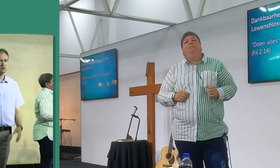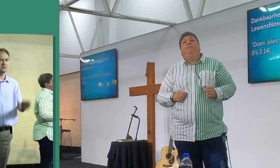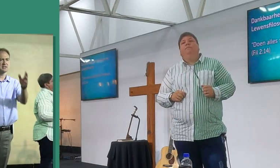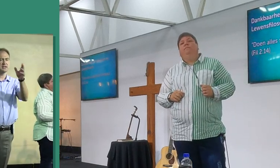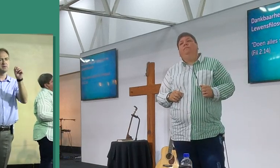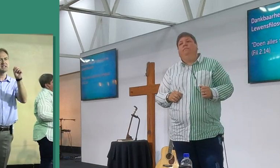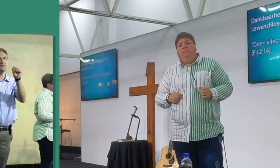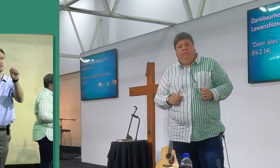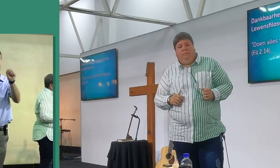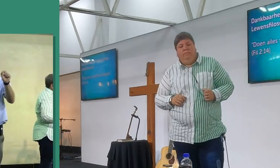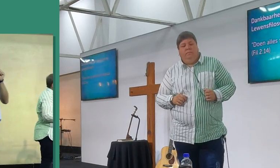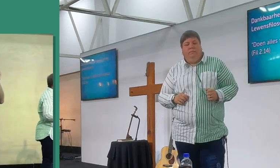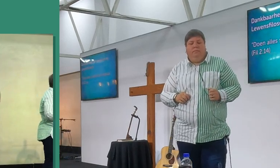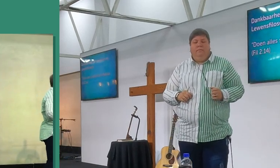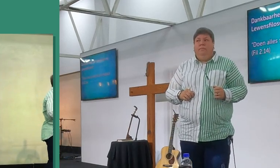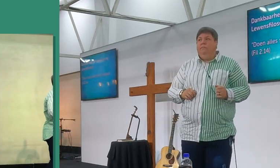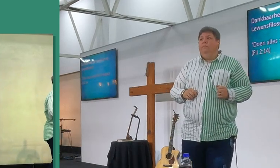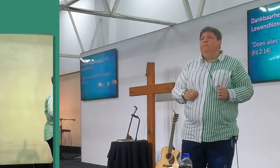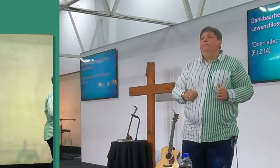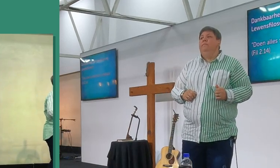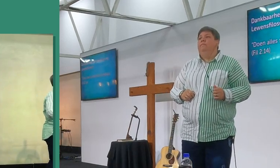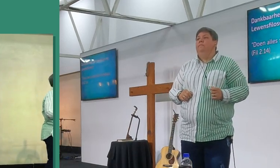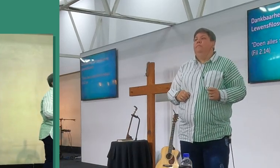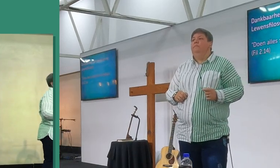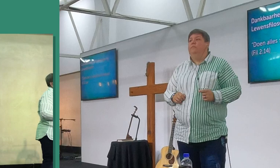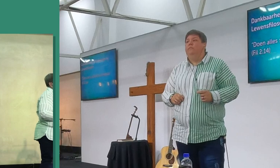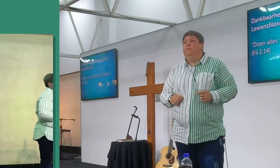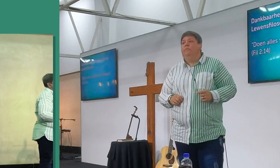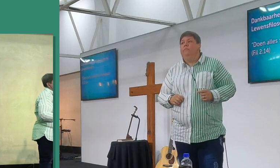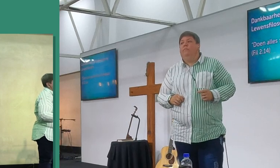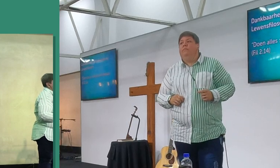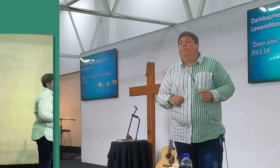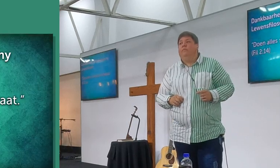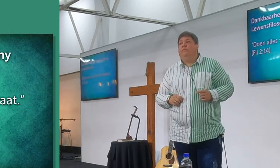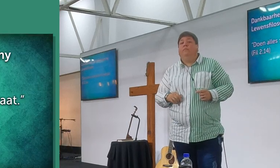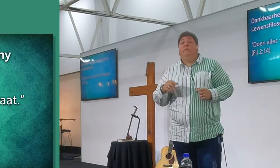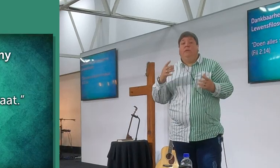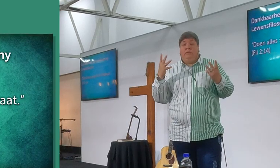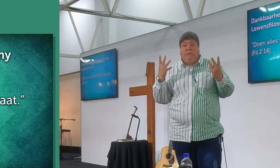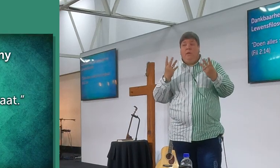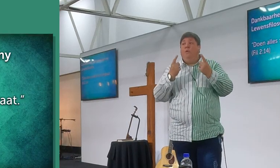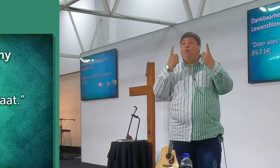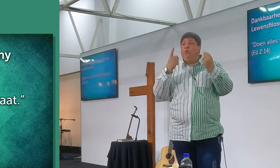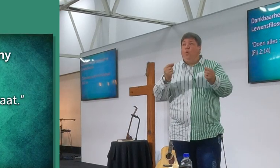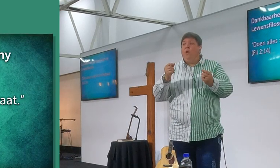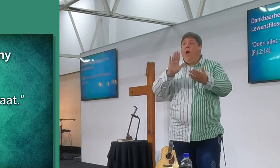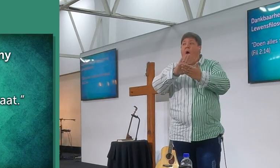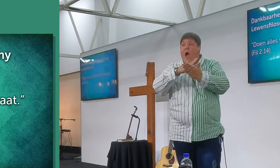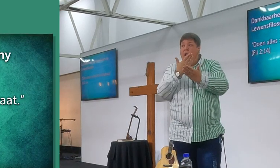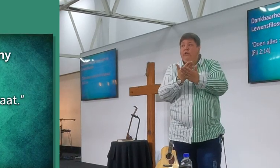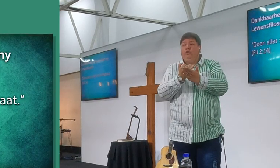dokument of iets, ek weet nie, maar skryf het neer, Philippeens 2 vers 14, lees ons aan het my, 1, 2, 3, doen,